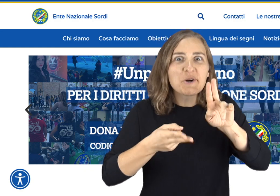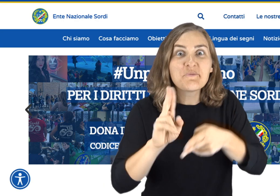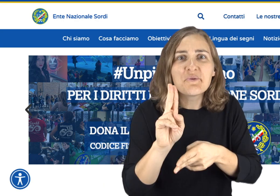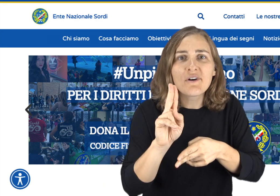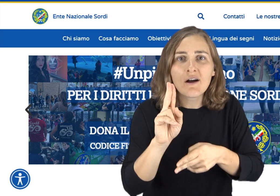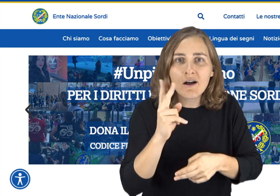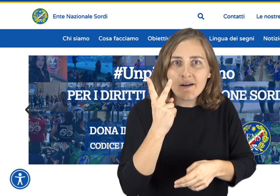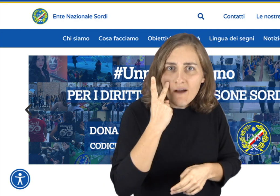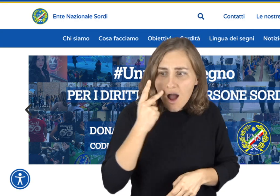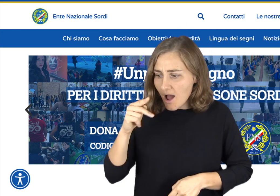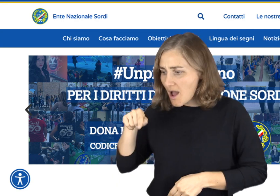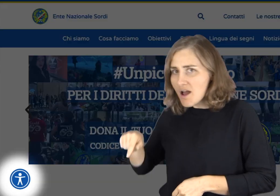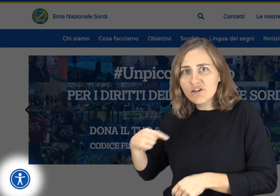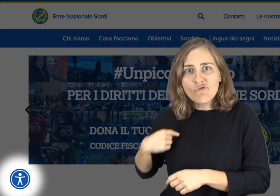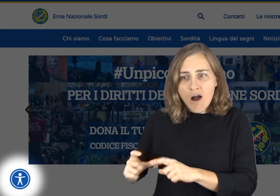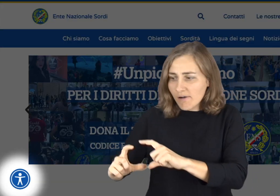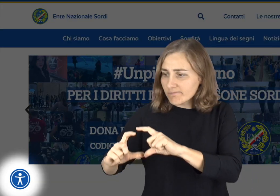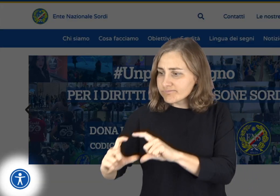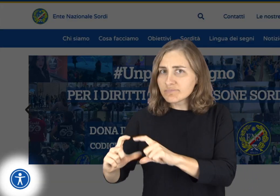rinnovati è diventato ancora più accessibile.